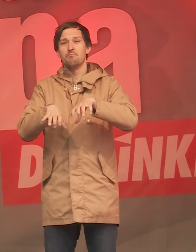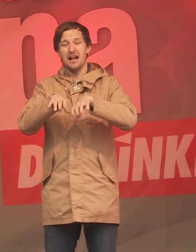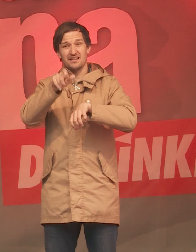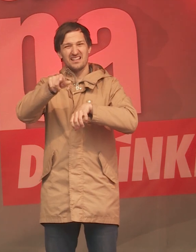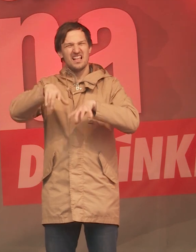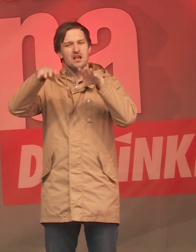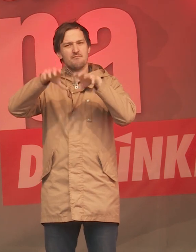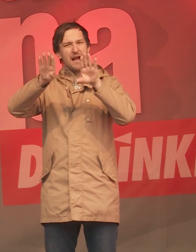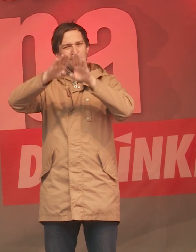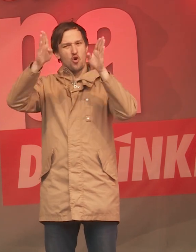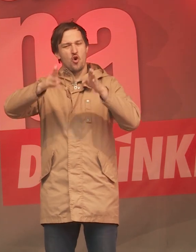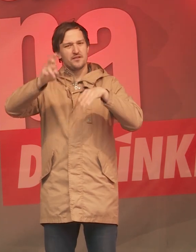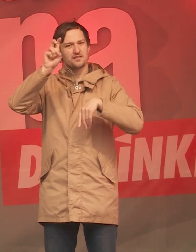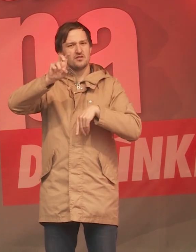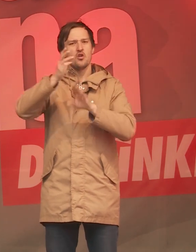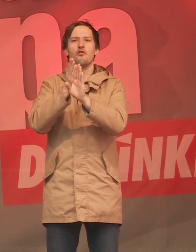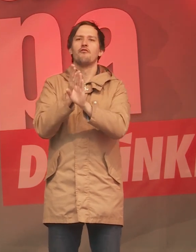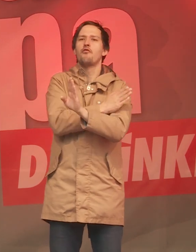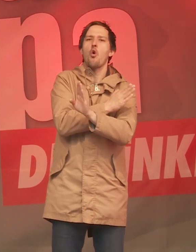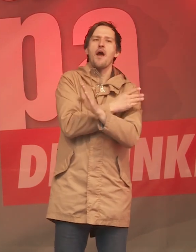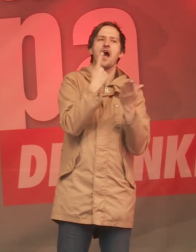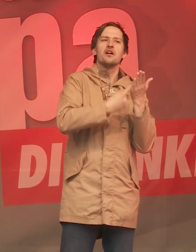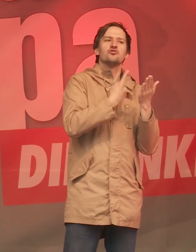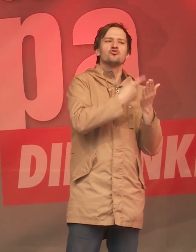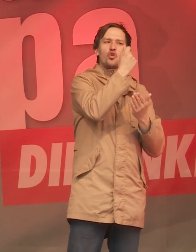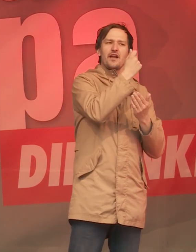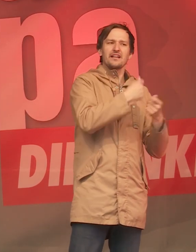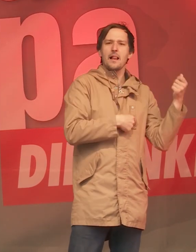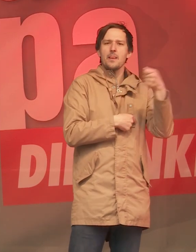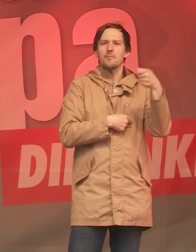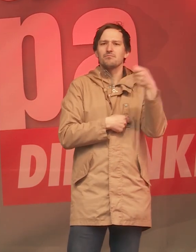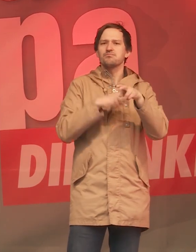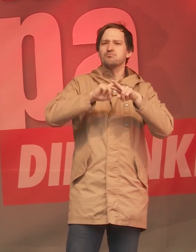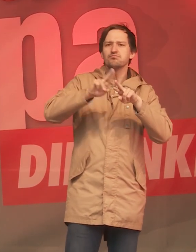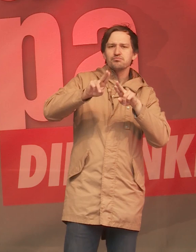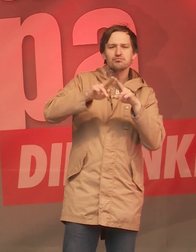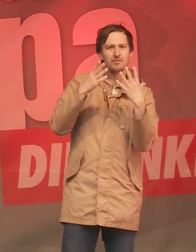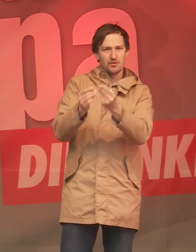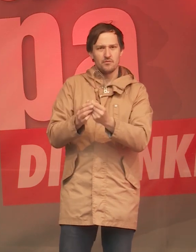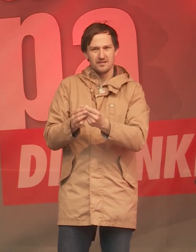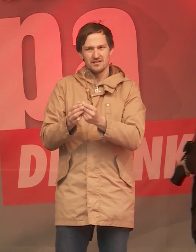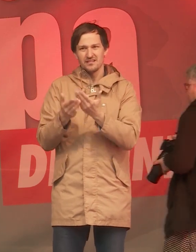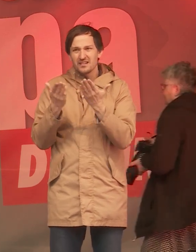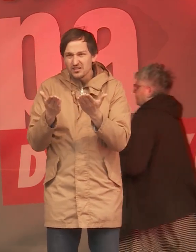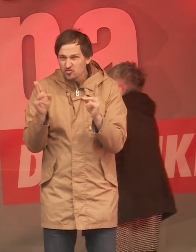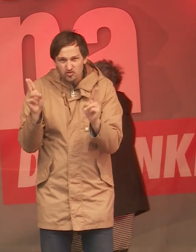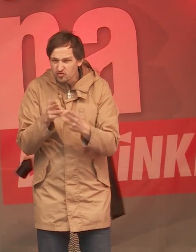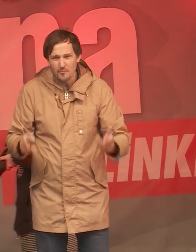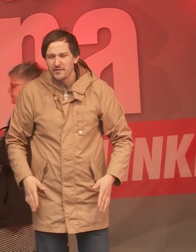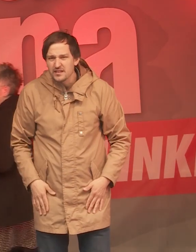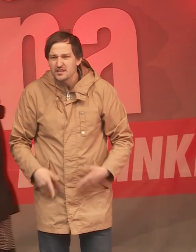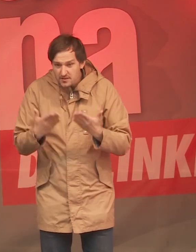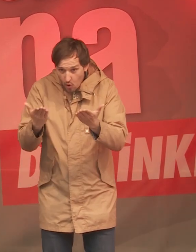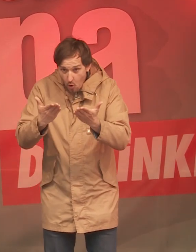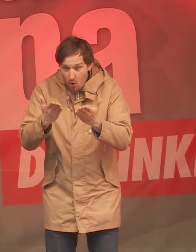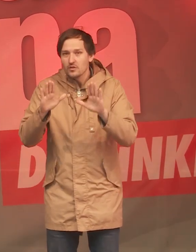Bankhäusern sitzen, die vorher auch schon mit Steuergeldern saniert worden sind. Ja, das stimmt doch was nicht. Das stimmt doch